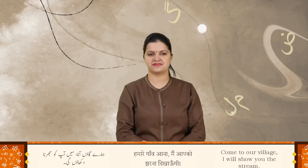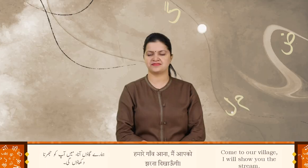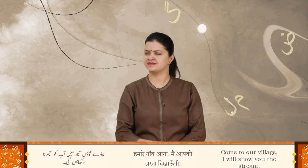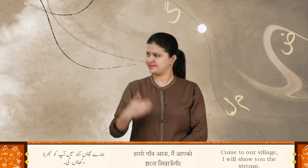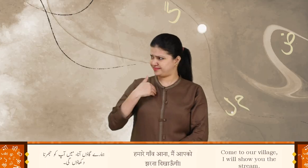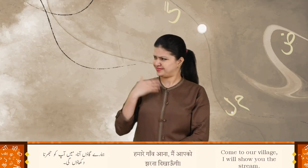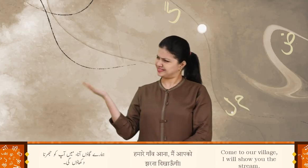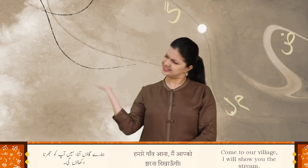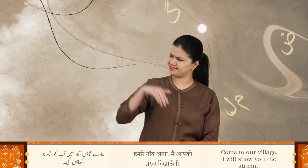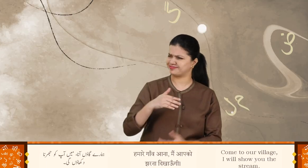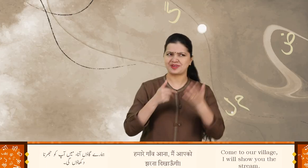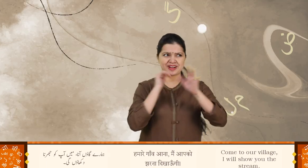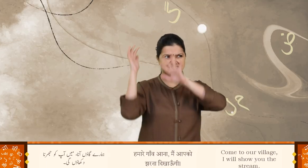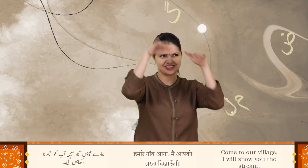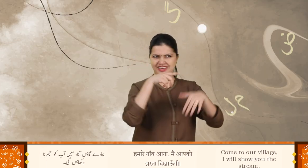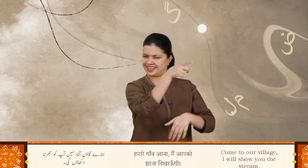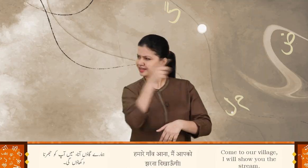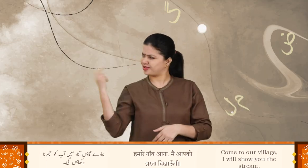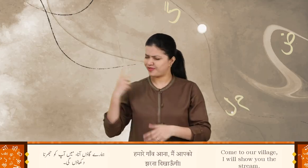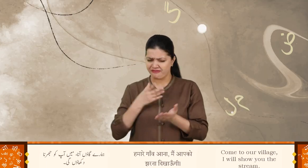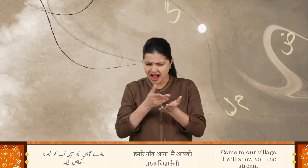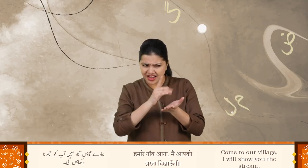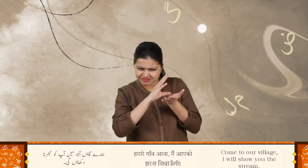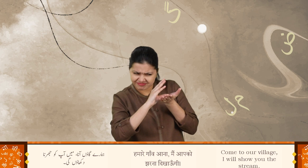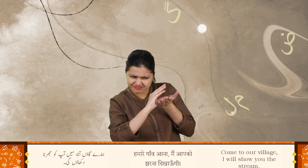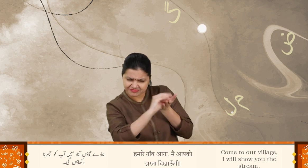ہمارے گاؤں آنا میں آپ کو جھرنا دکھاؤں گی